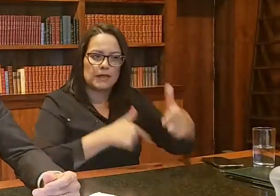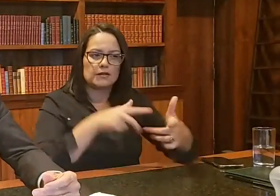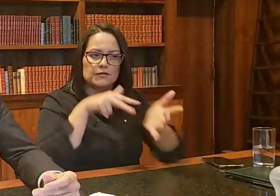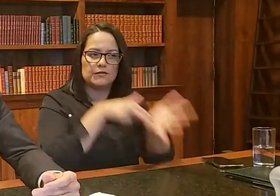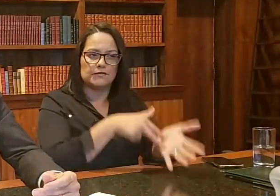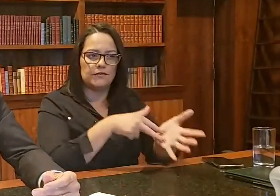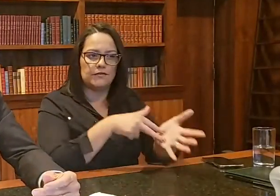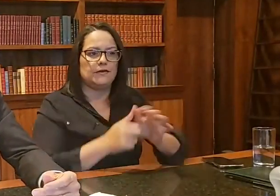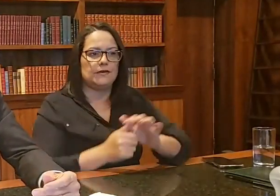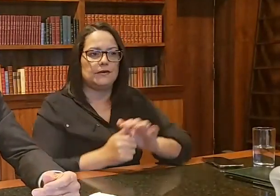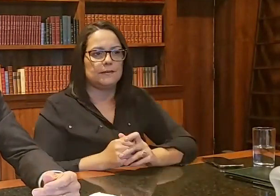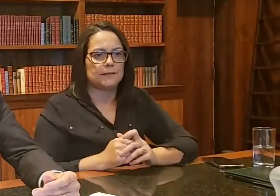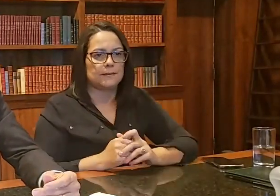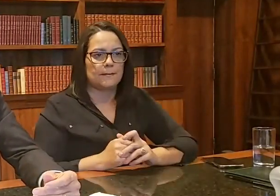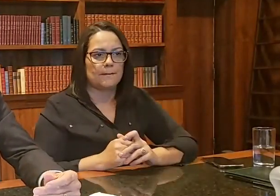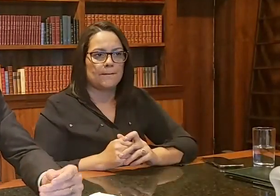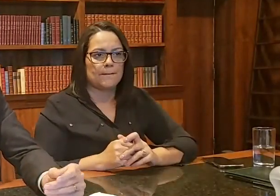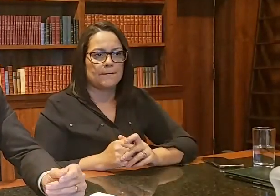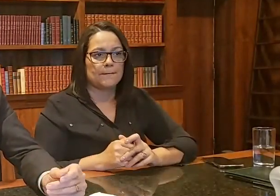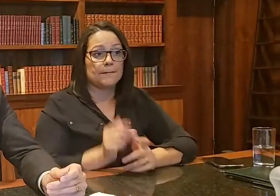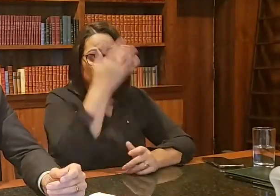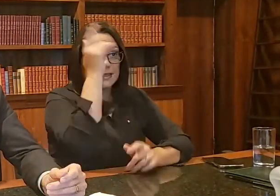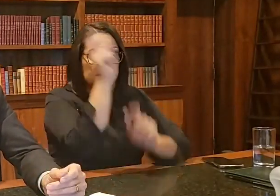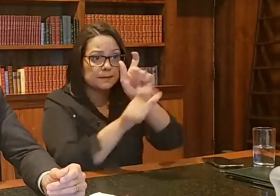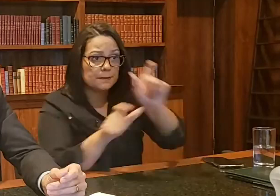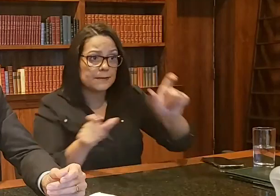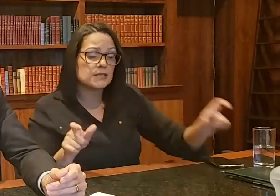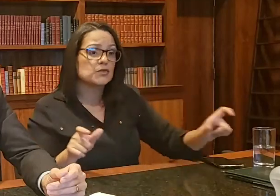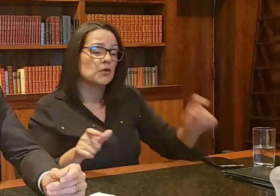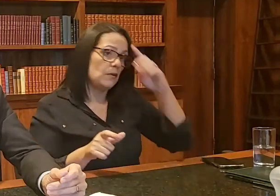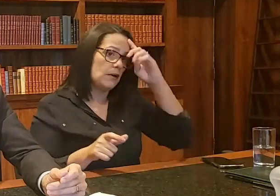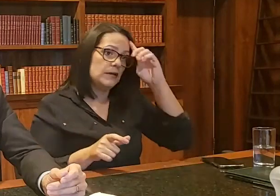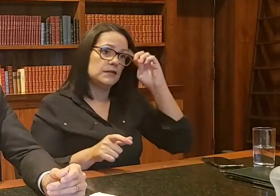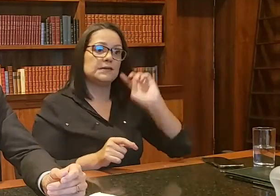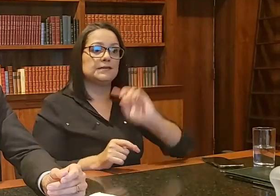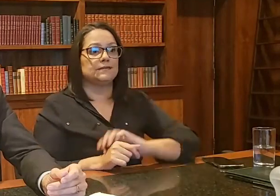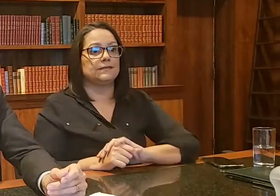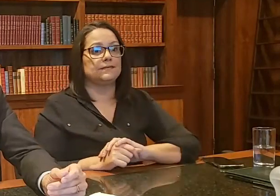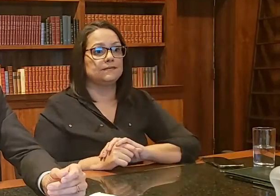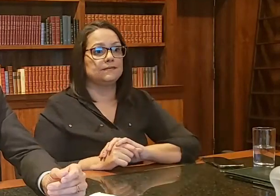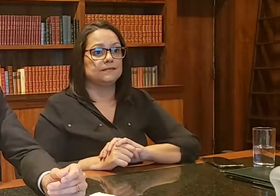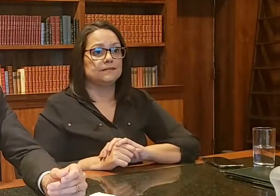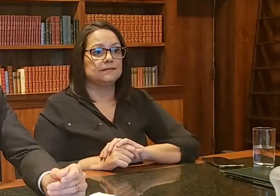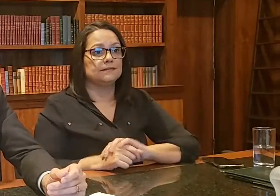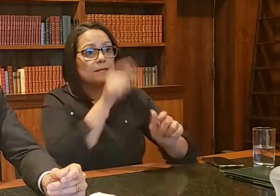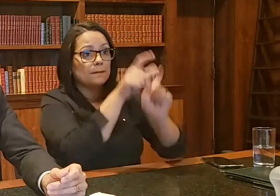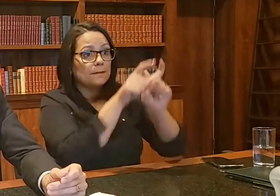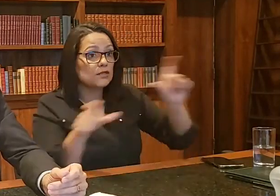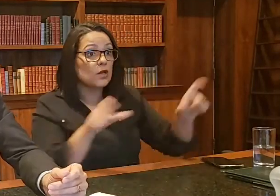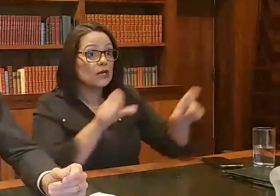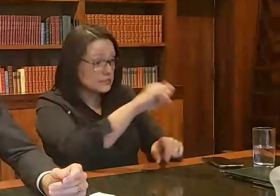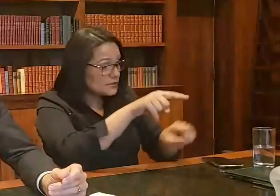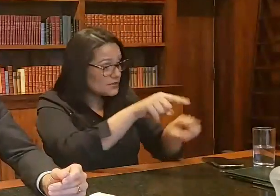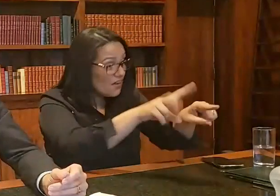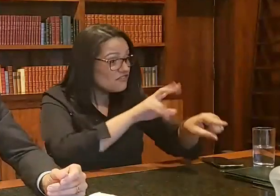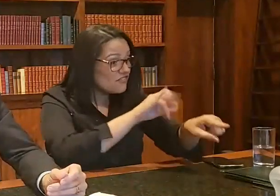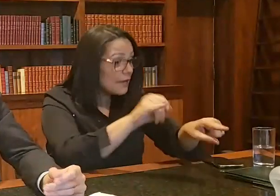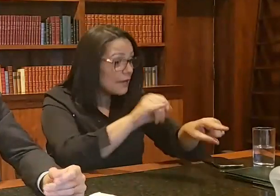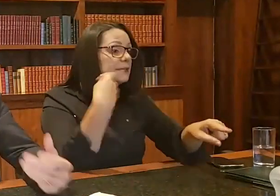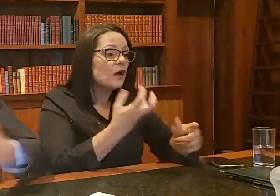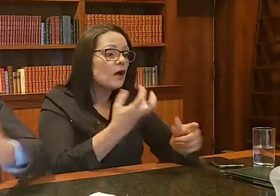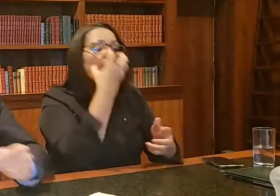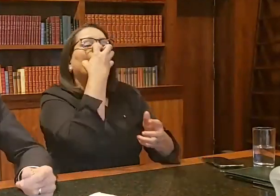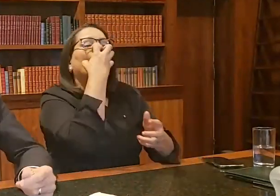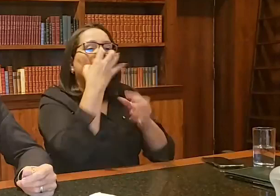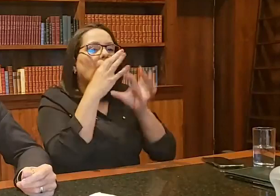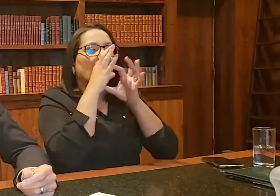no tocante. a todas as pessoas que, porventura, sejam indicadas para intubação, isso aconteça